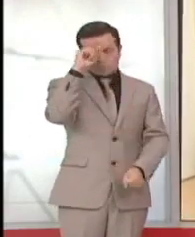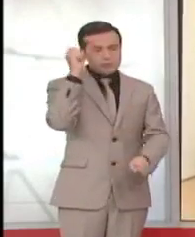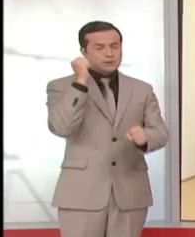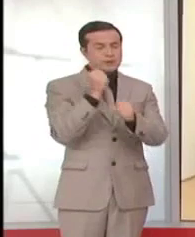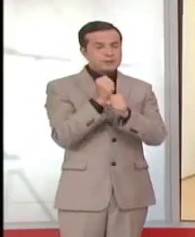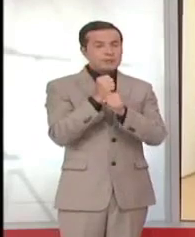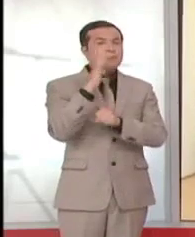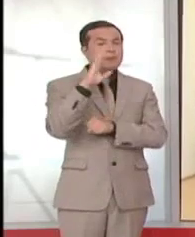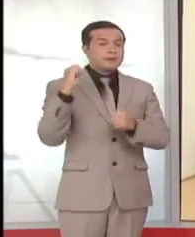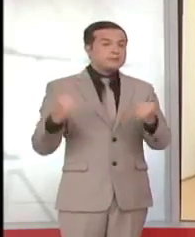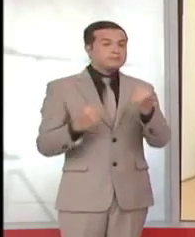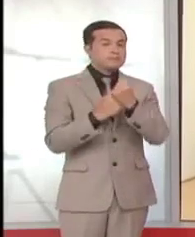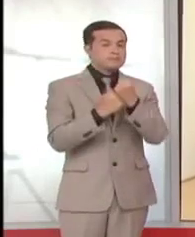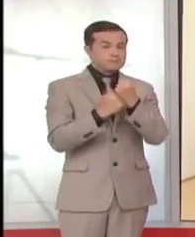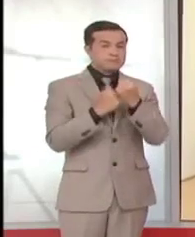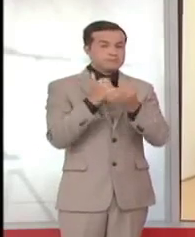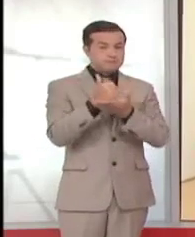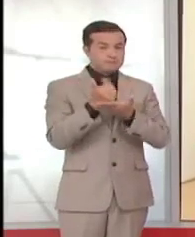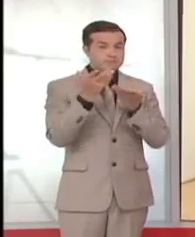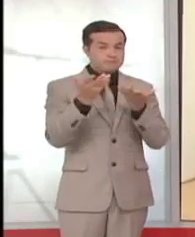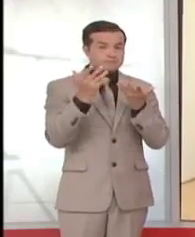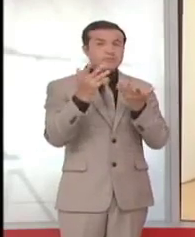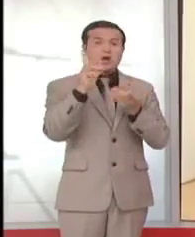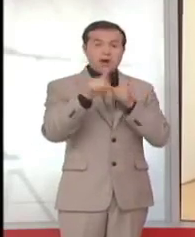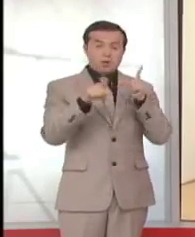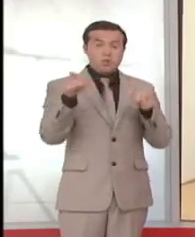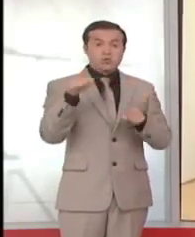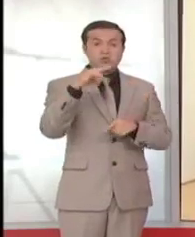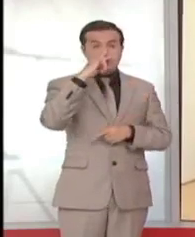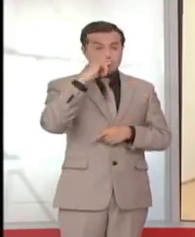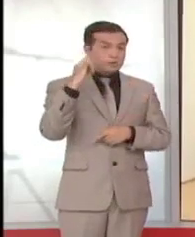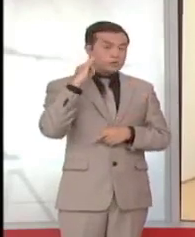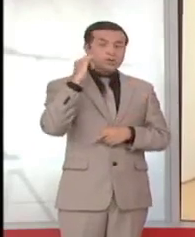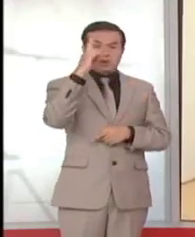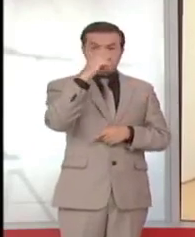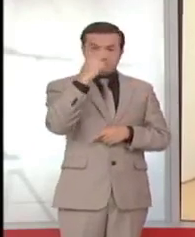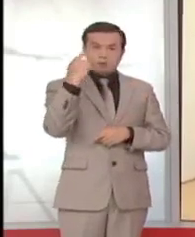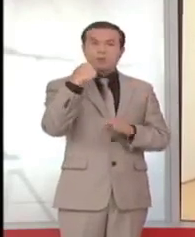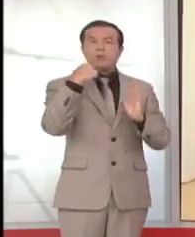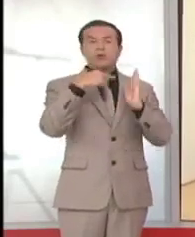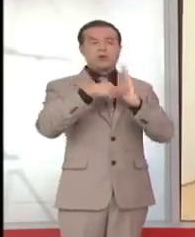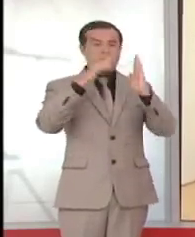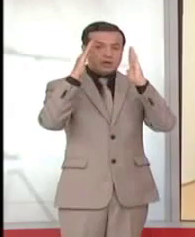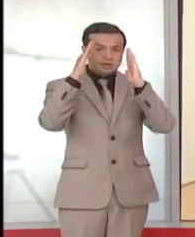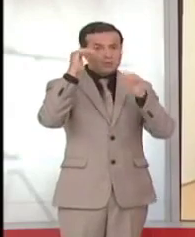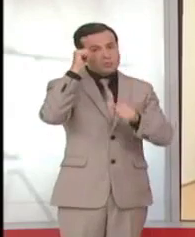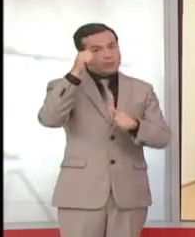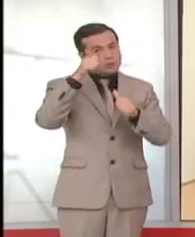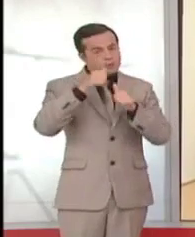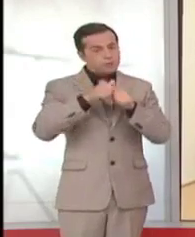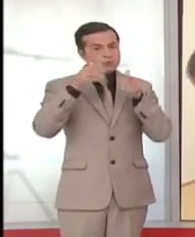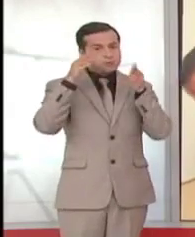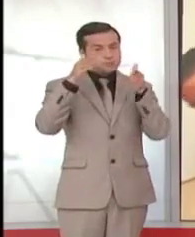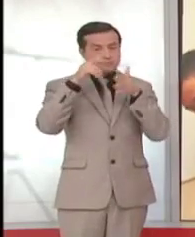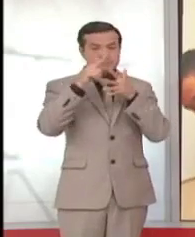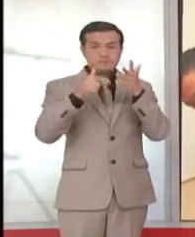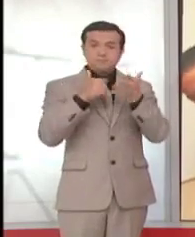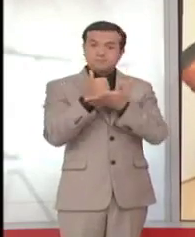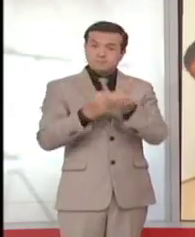fortalecer esas áreas y rehabilitar aquellas que están debilitadas, como son la atención, memoria, concentración, problemas de